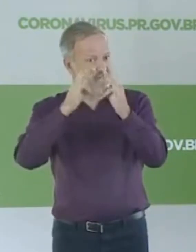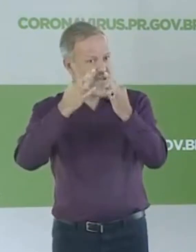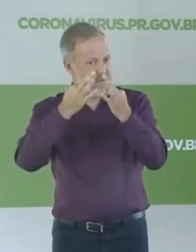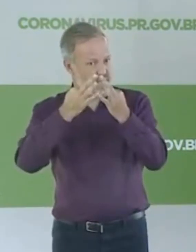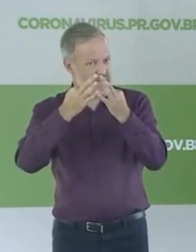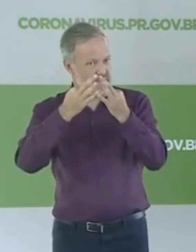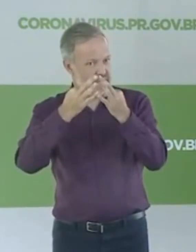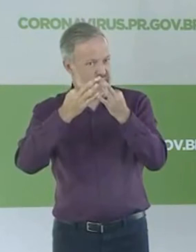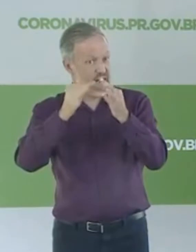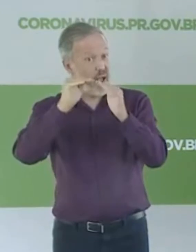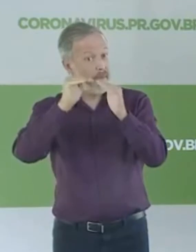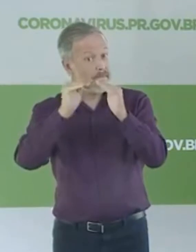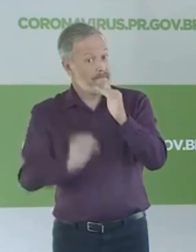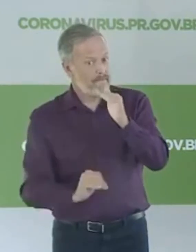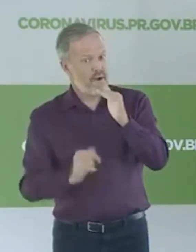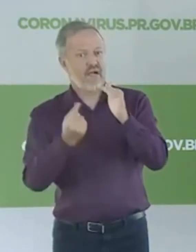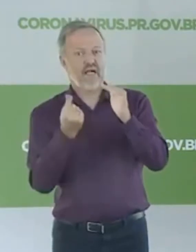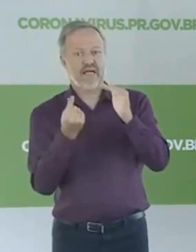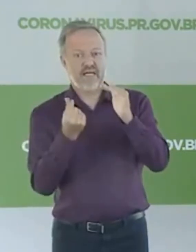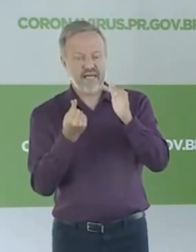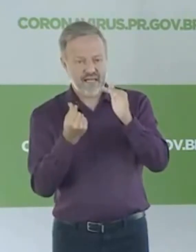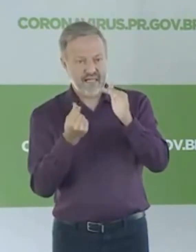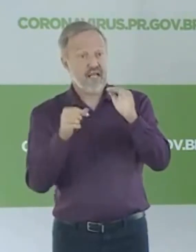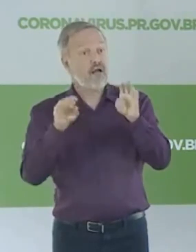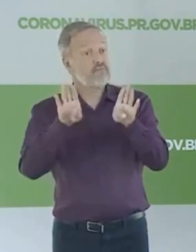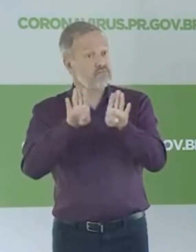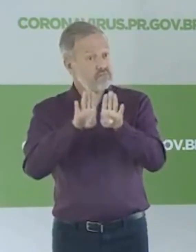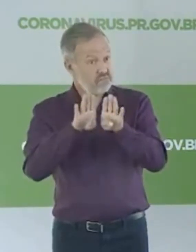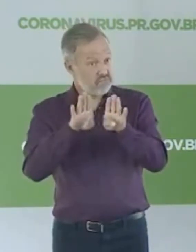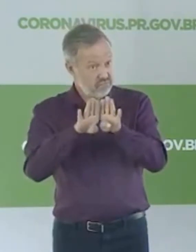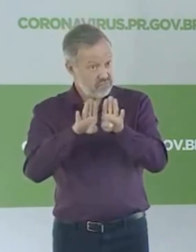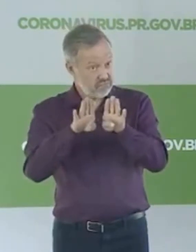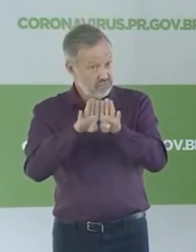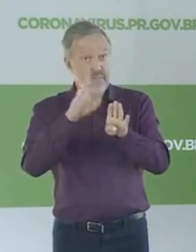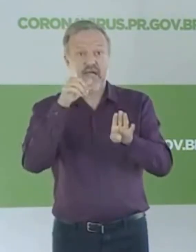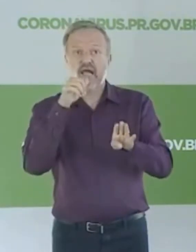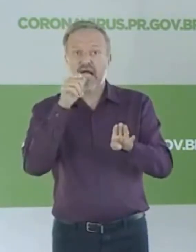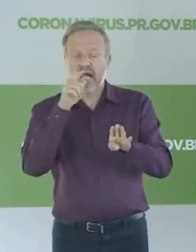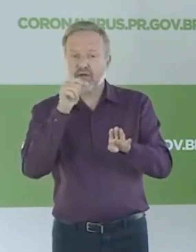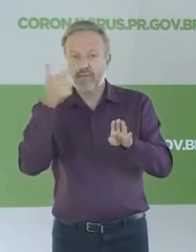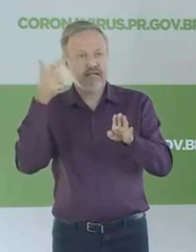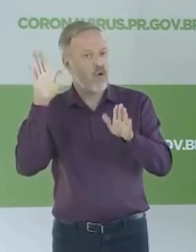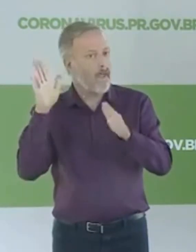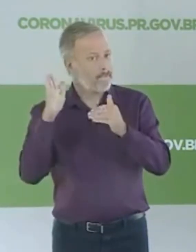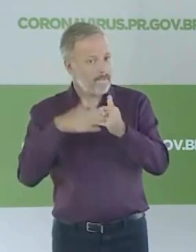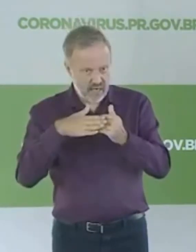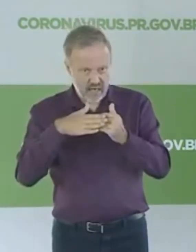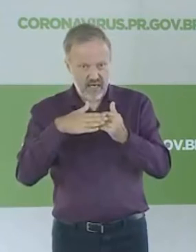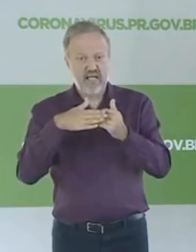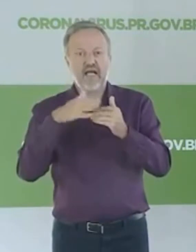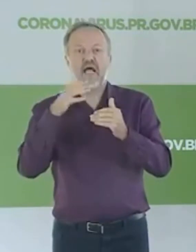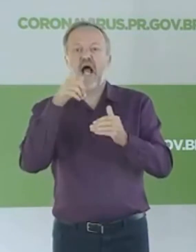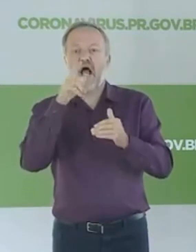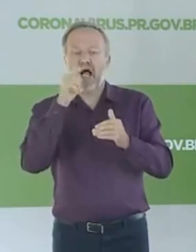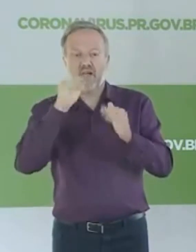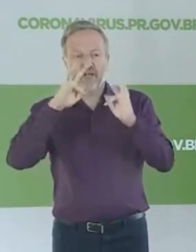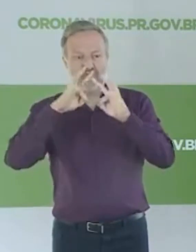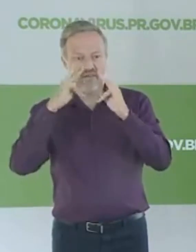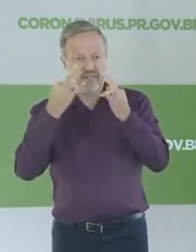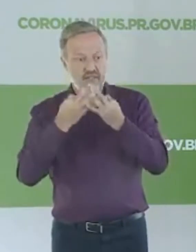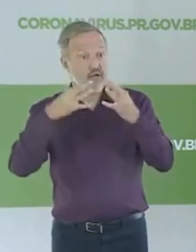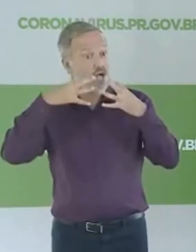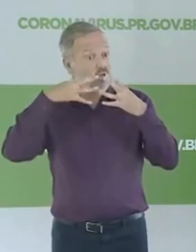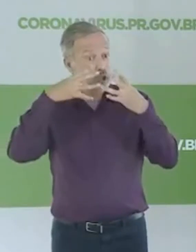não vamos ter aí a Celepar também, não irá cortar a água dessas pessoas de baixa renda. Tudo isso é um